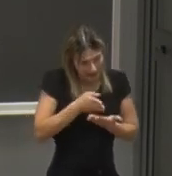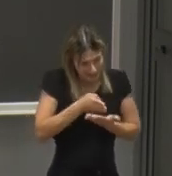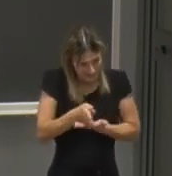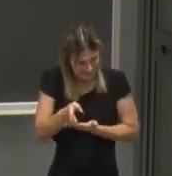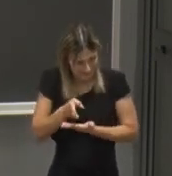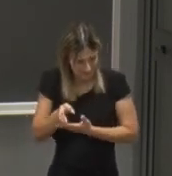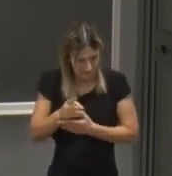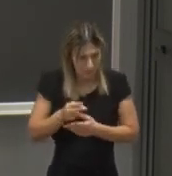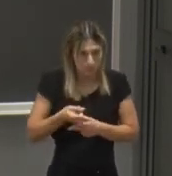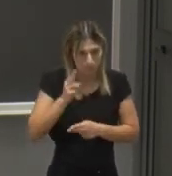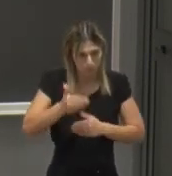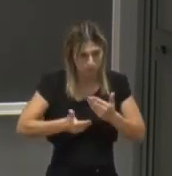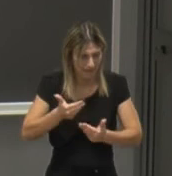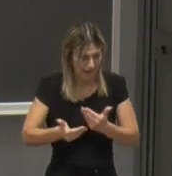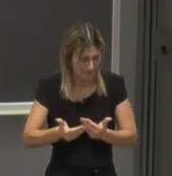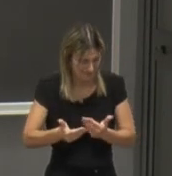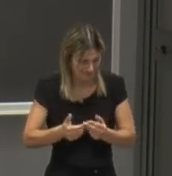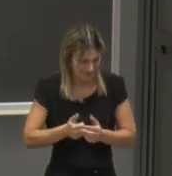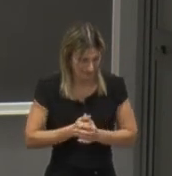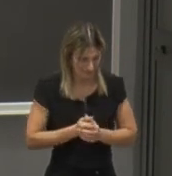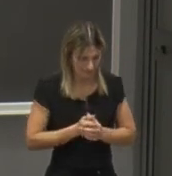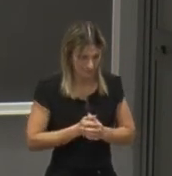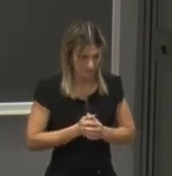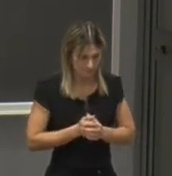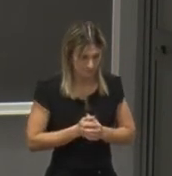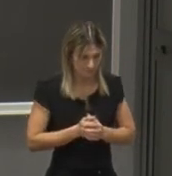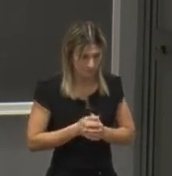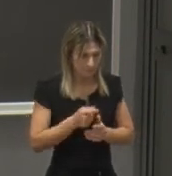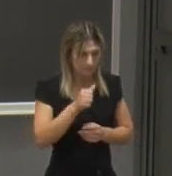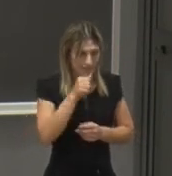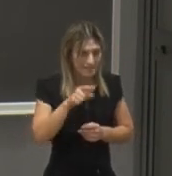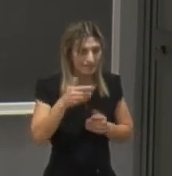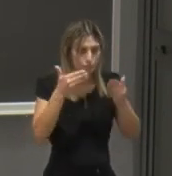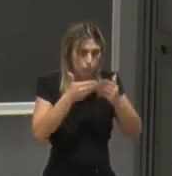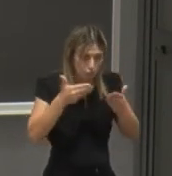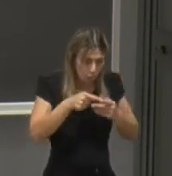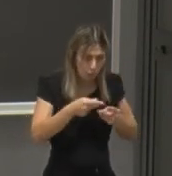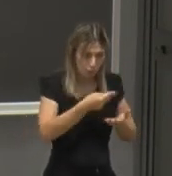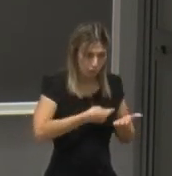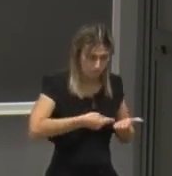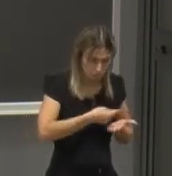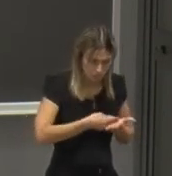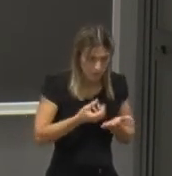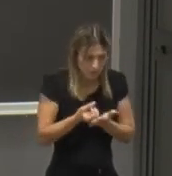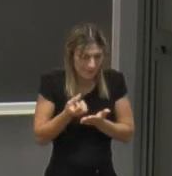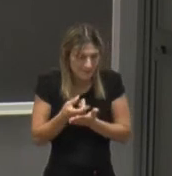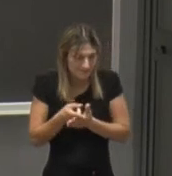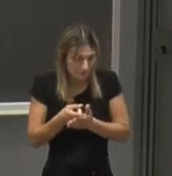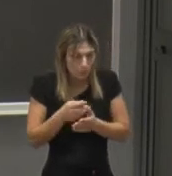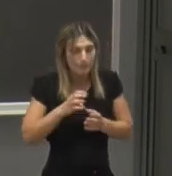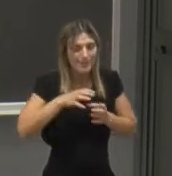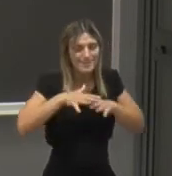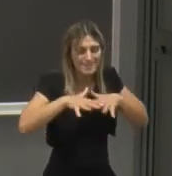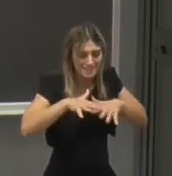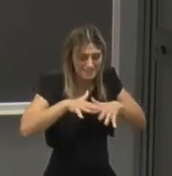più avanzati dell'informatica stessa per lo studio e la progettazione e lo sviluppo di sistemi ICT